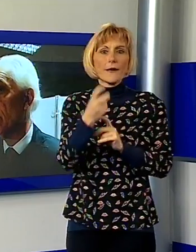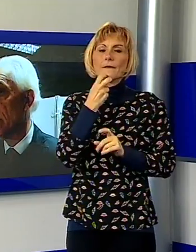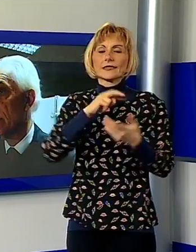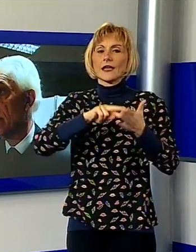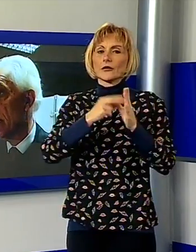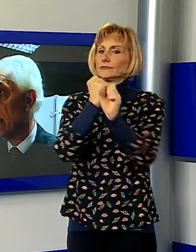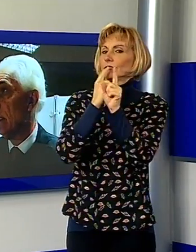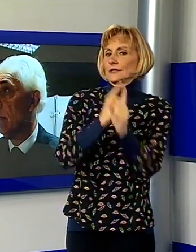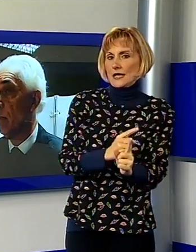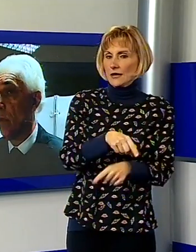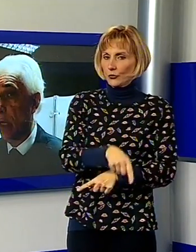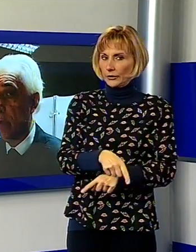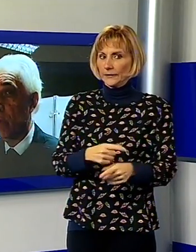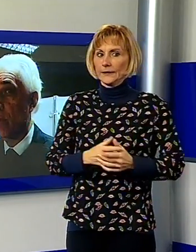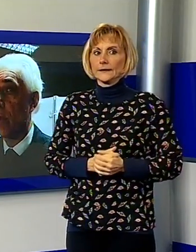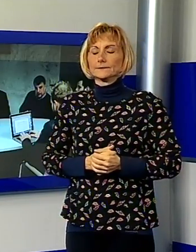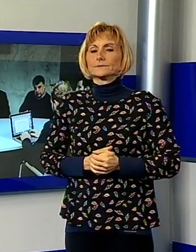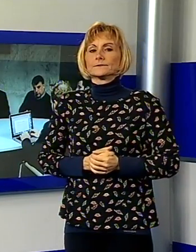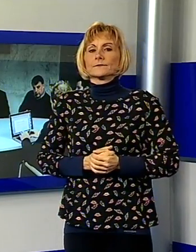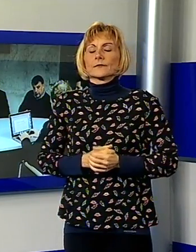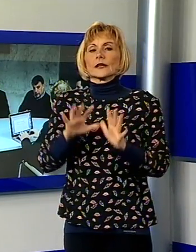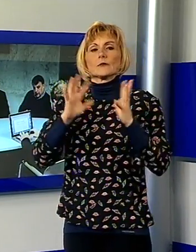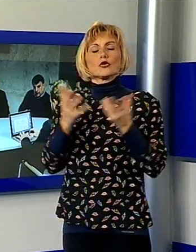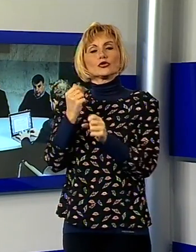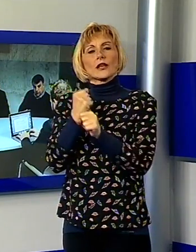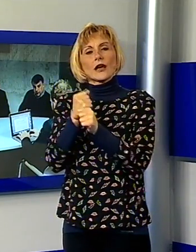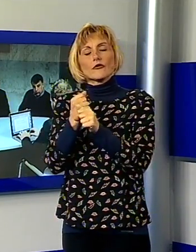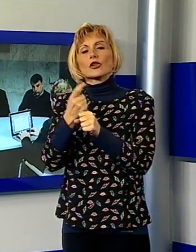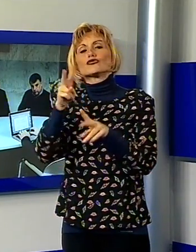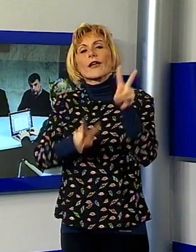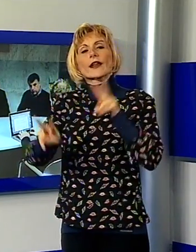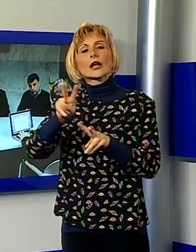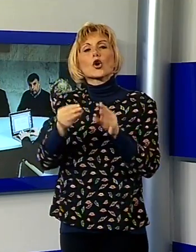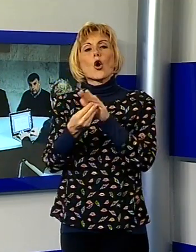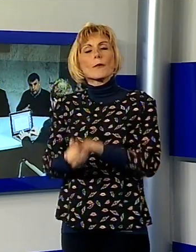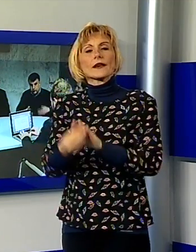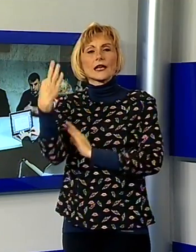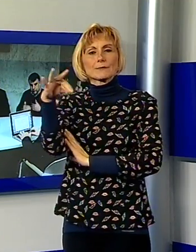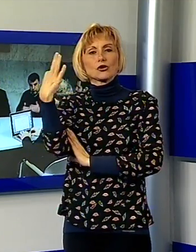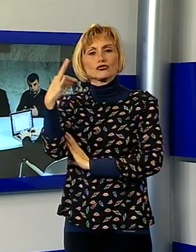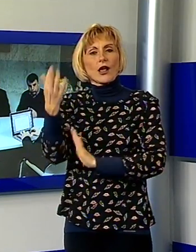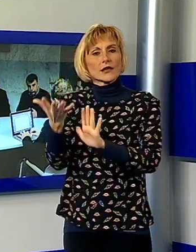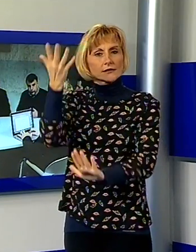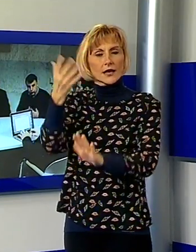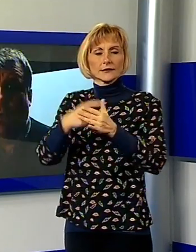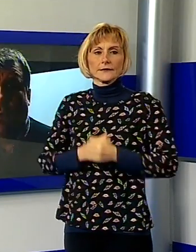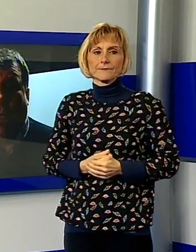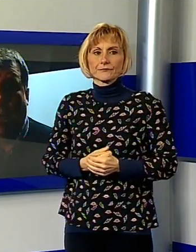forze intermedie al mondo del lavoro di operai altamente specializzati. Giovedì 19 gennaio alle ore